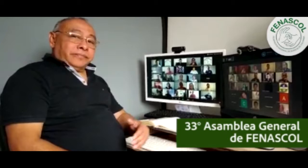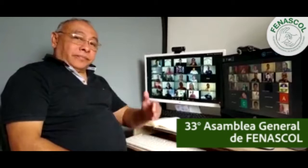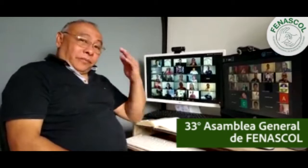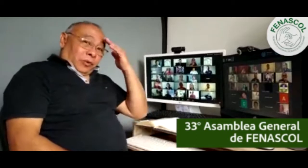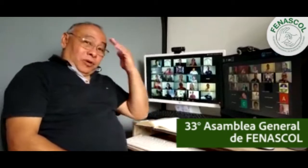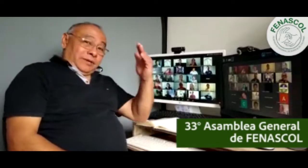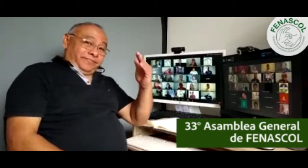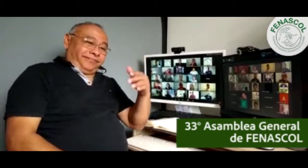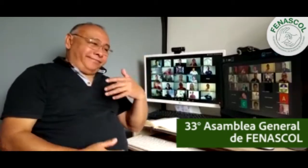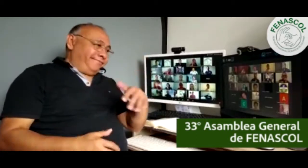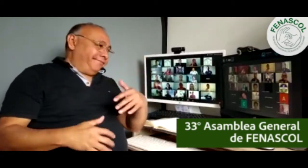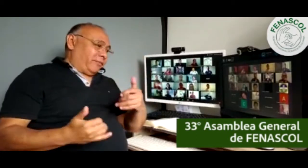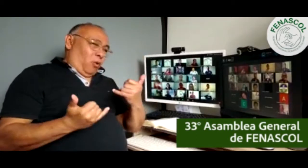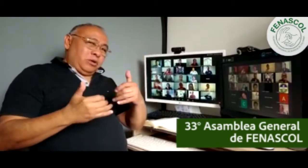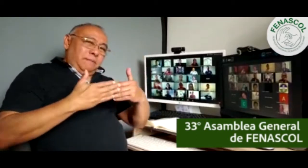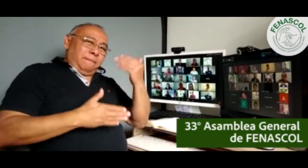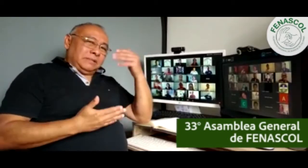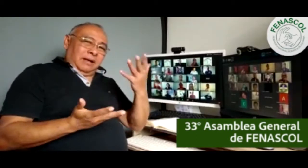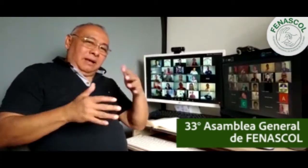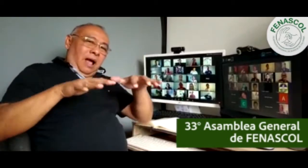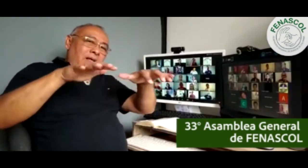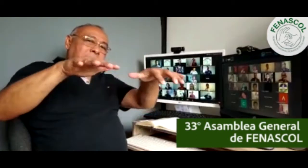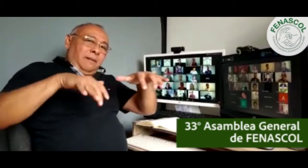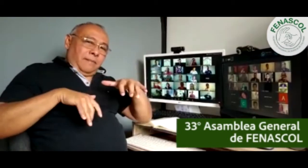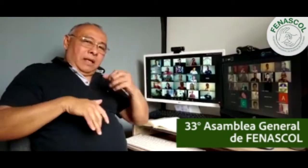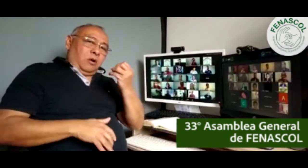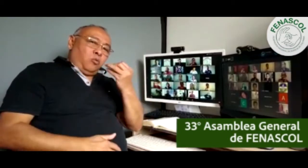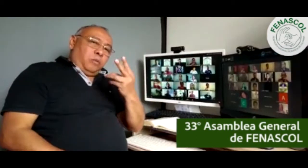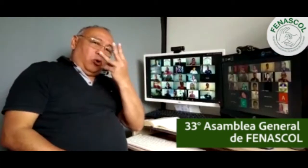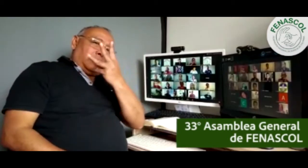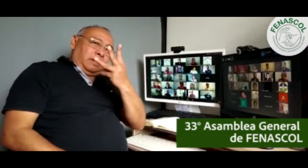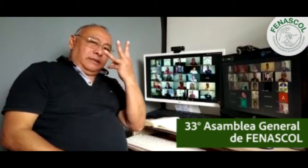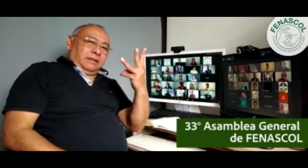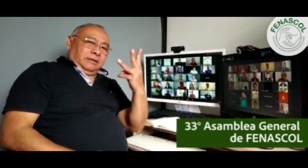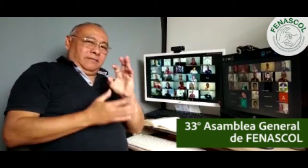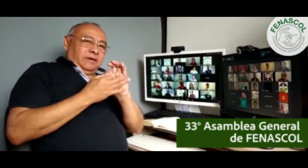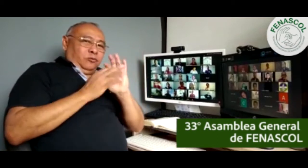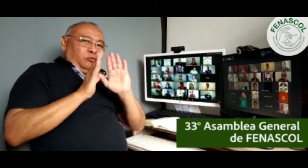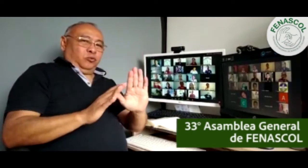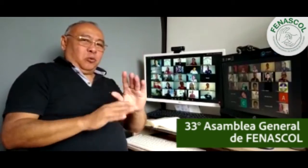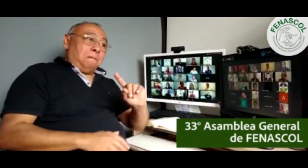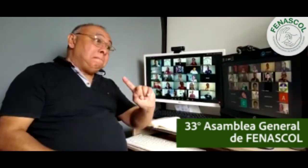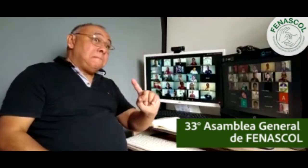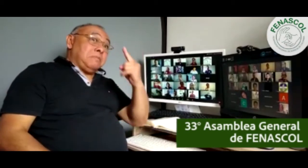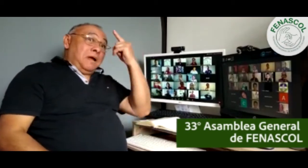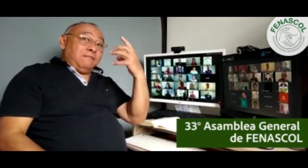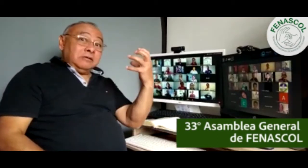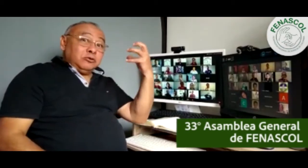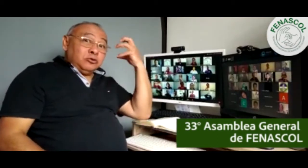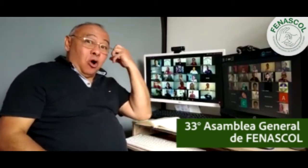Hola, iniciamos la asamblea número 33 de FENASCOL. Es la primera